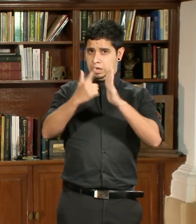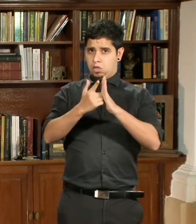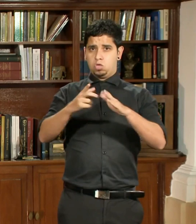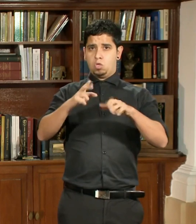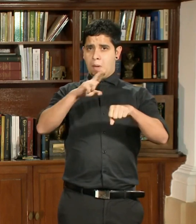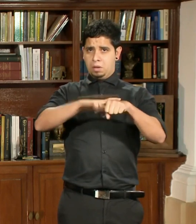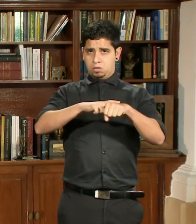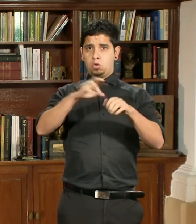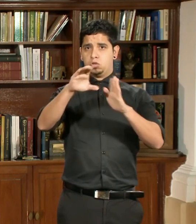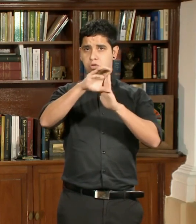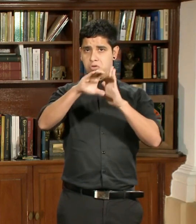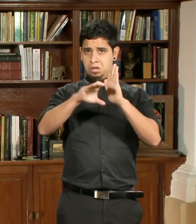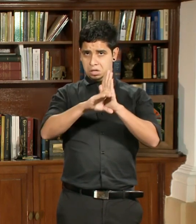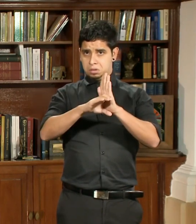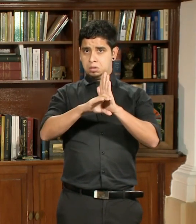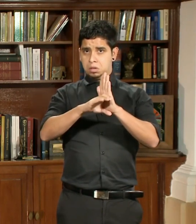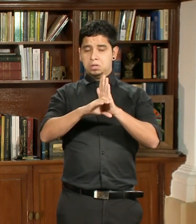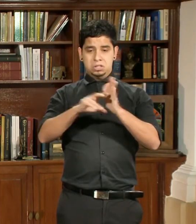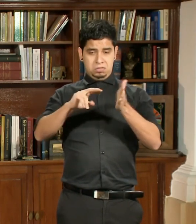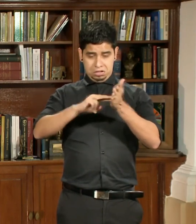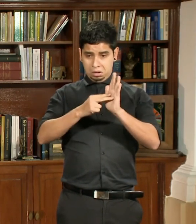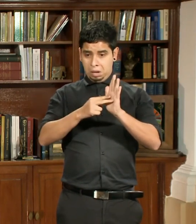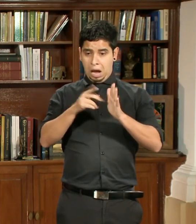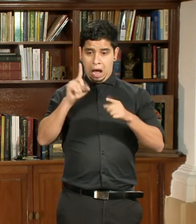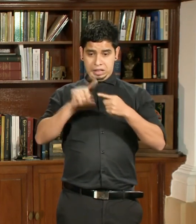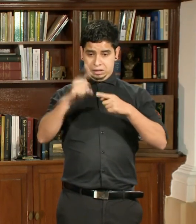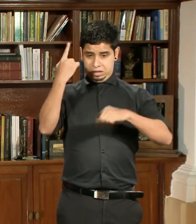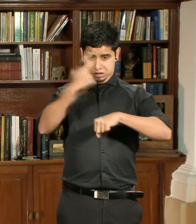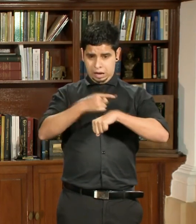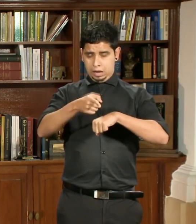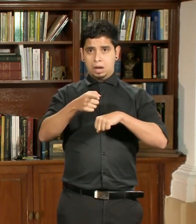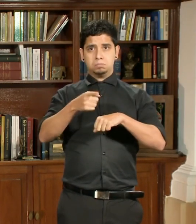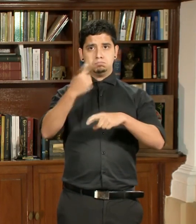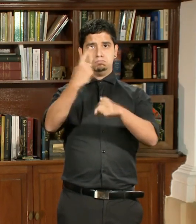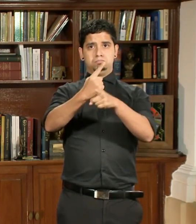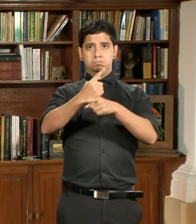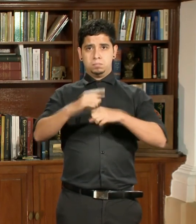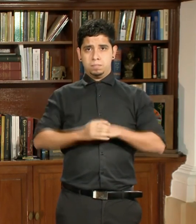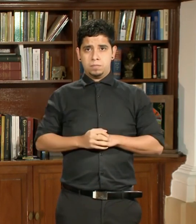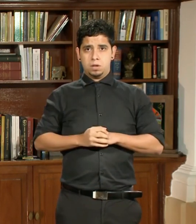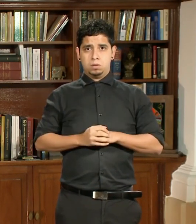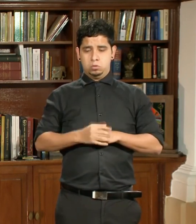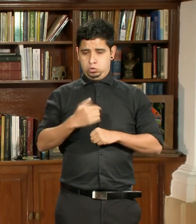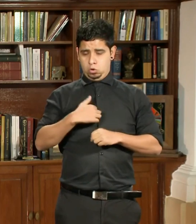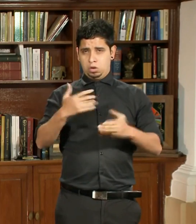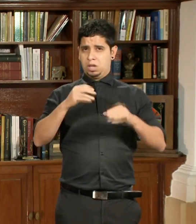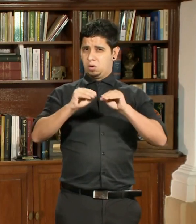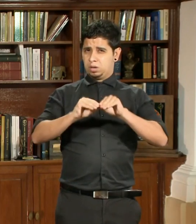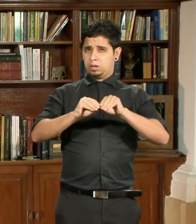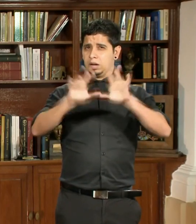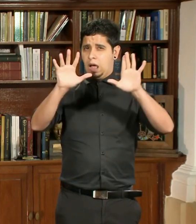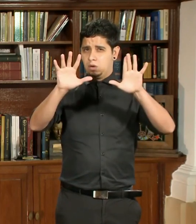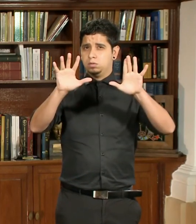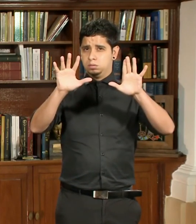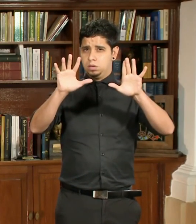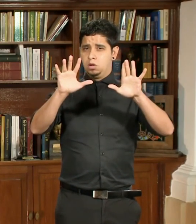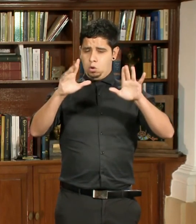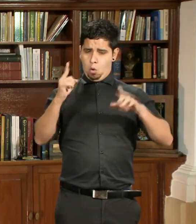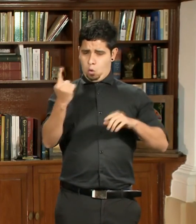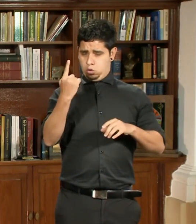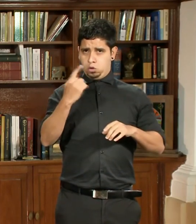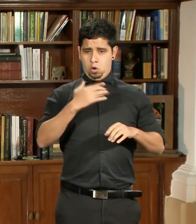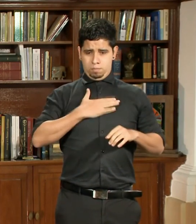constitucionales y por ende válidas. Que quede claro, lo único que me ha movido en estos días,